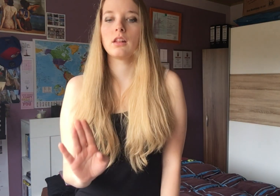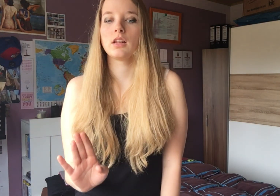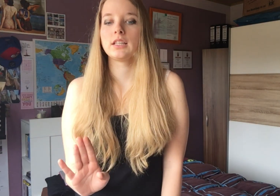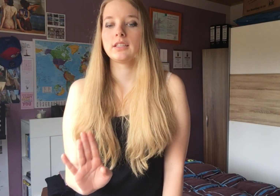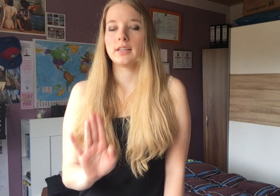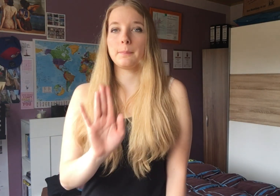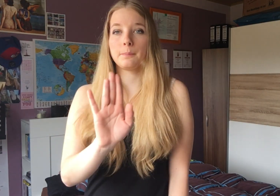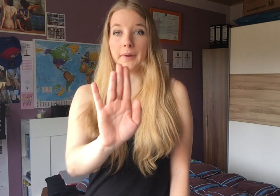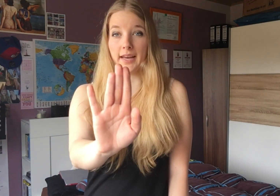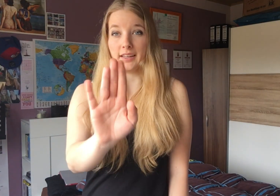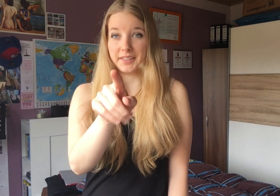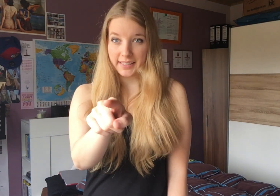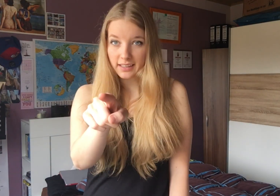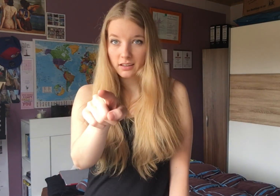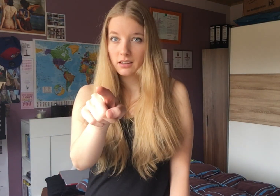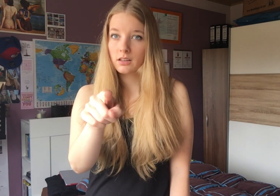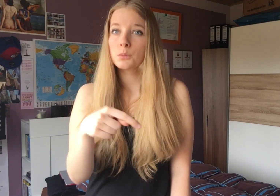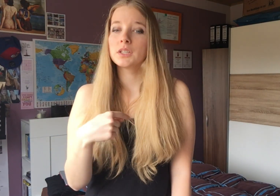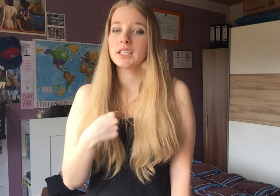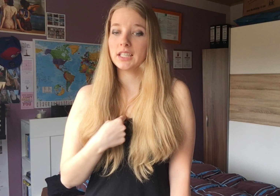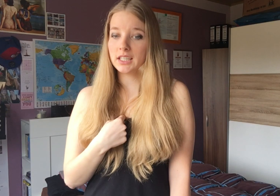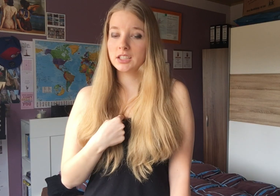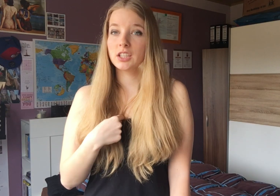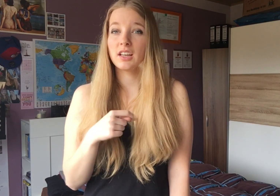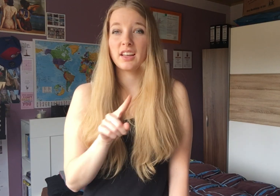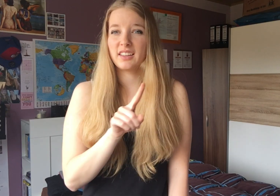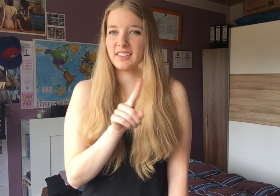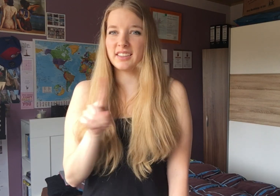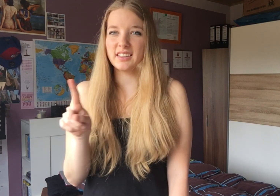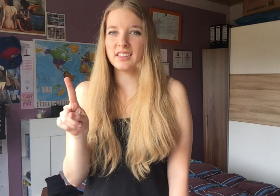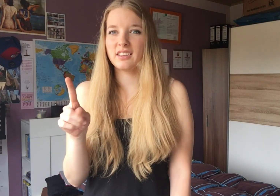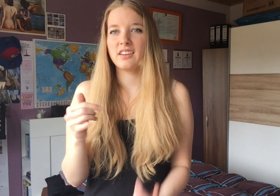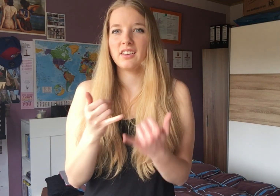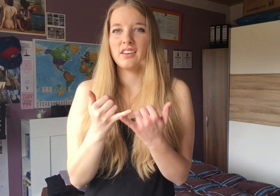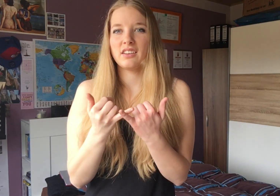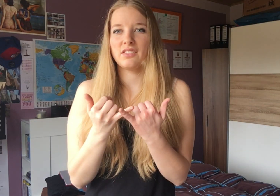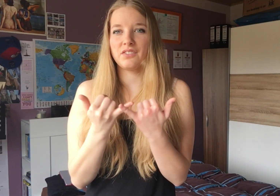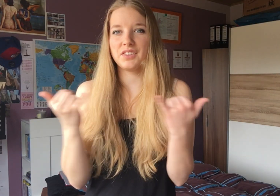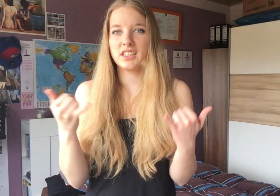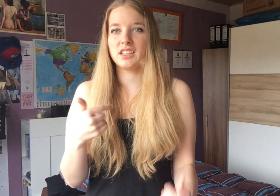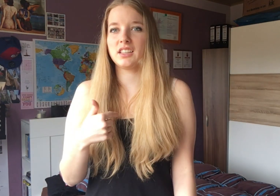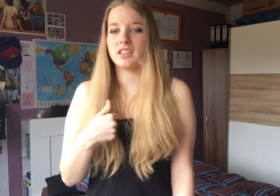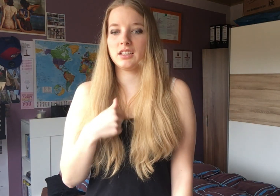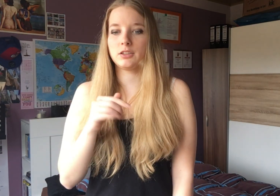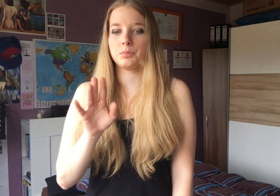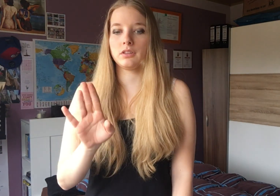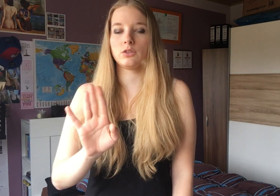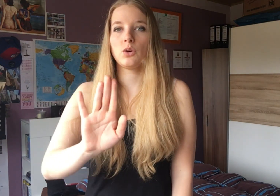Bei dir bin ich nie, wie ich bin. Also